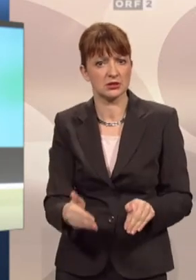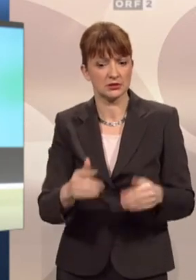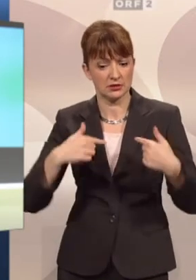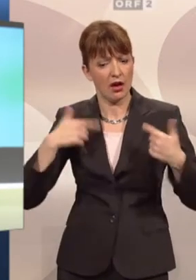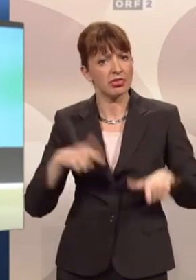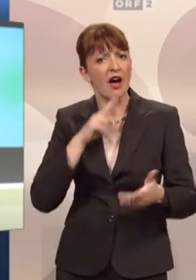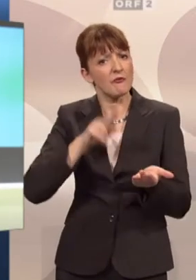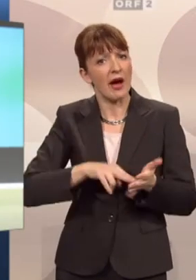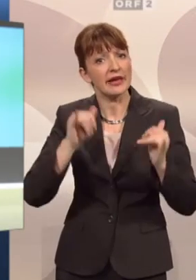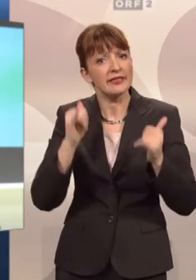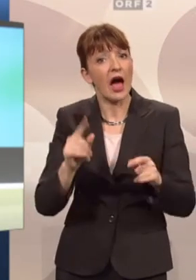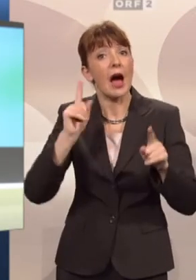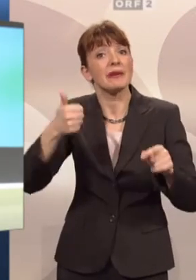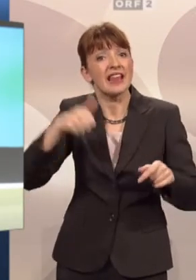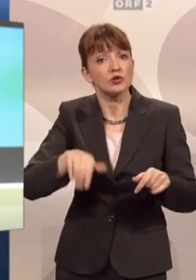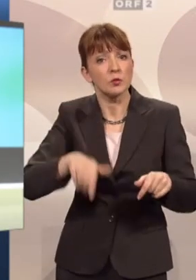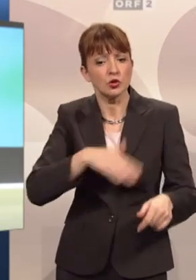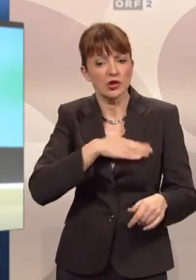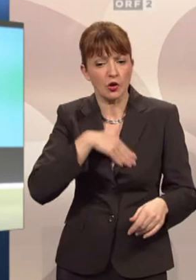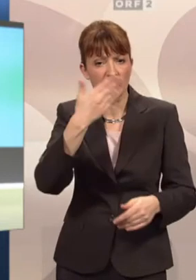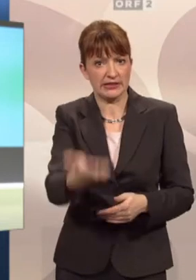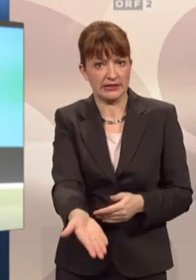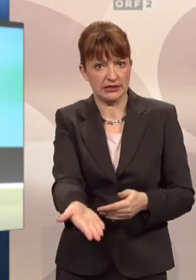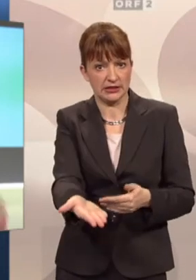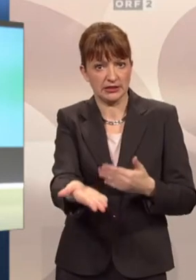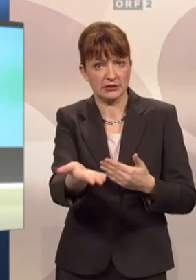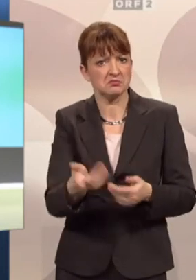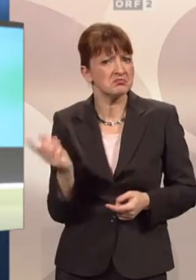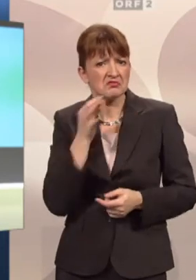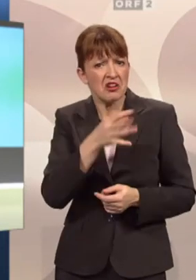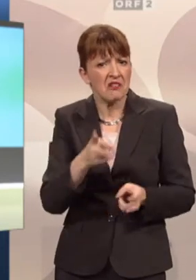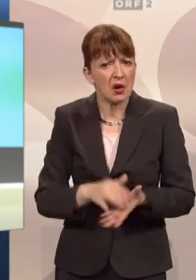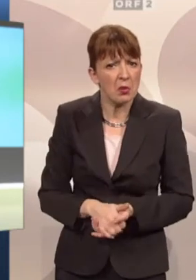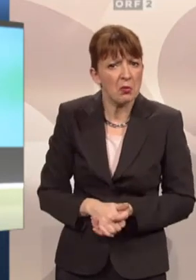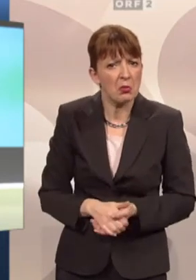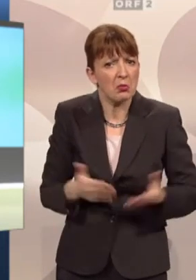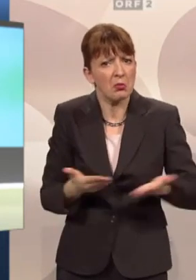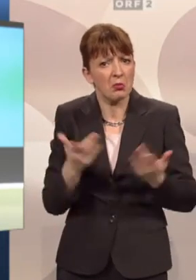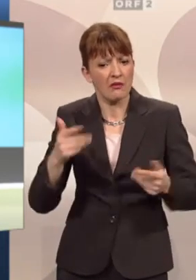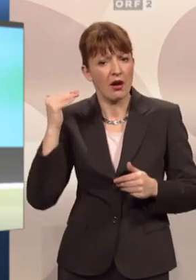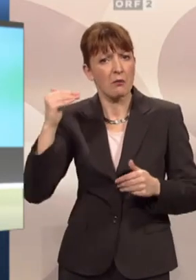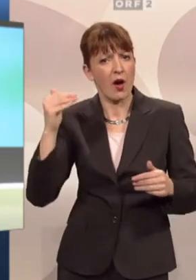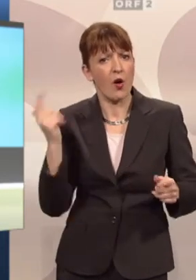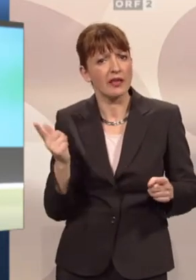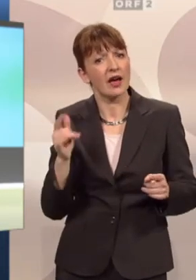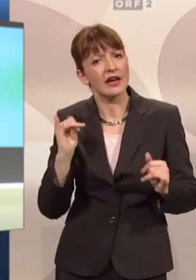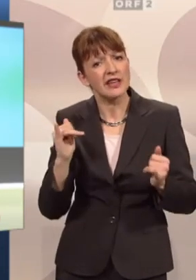zwar parken, muss aber zusätzlich diesen Ausweis hinterlegen. Warum? Ja, geht eben, da hat die Behörde meines Erachtens schon im Prinzip